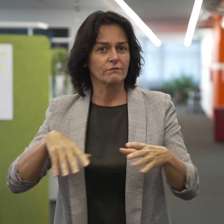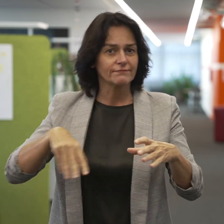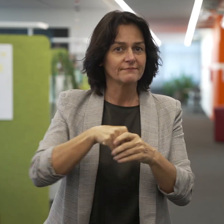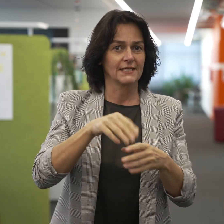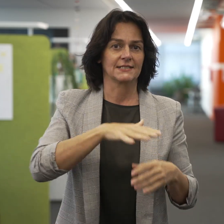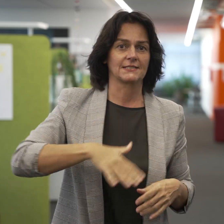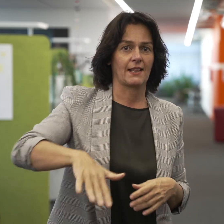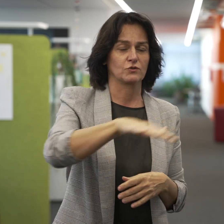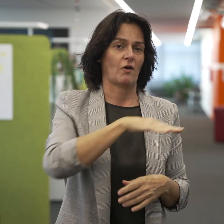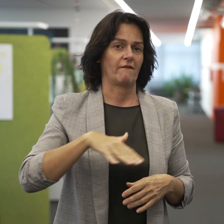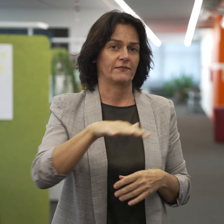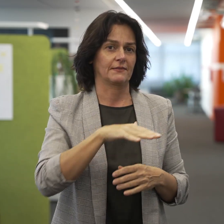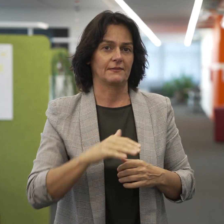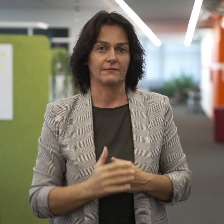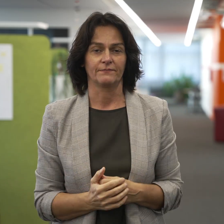Zugang zu allen Bereichen gewährleistet ist.